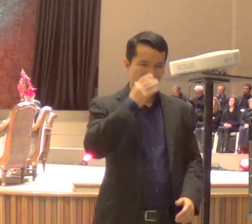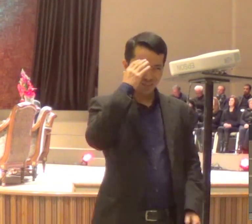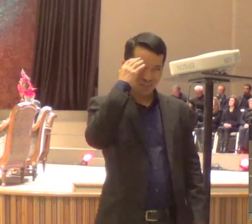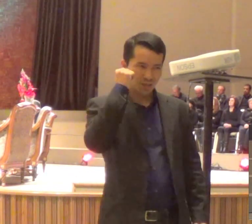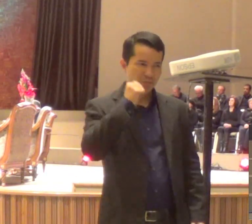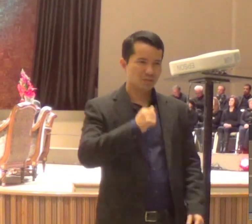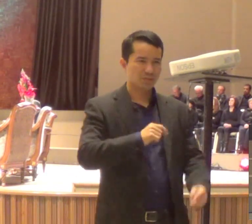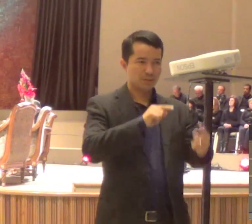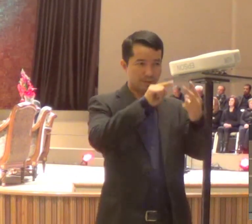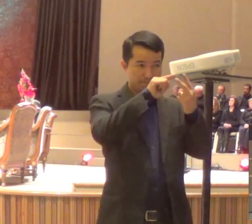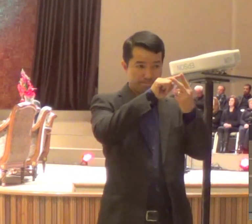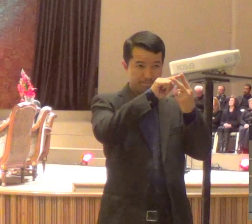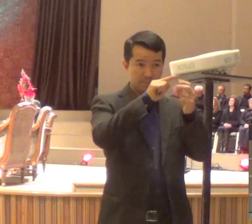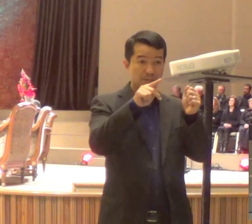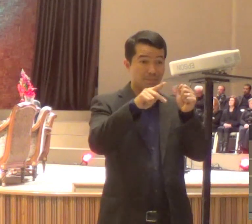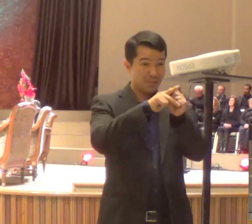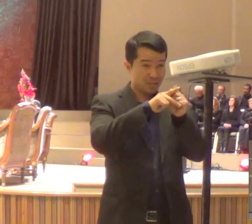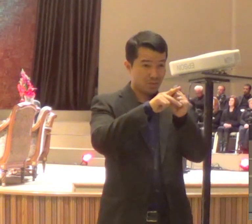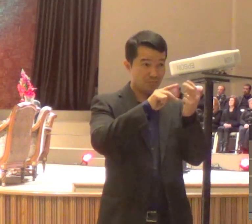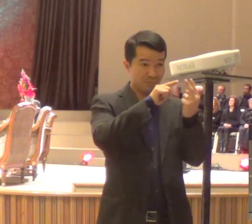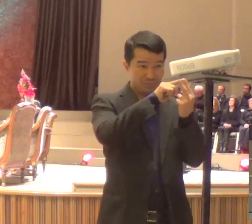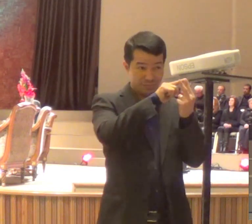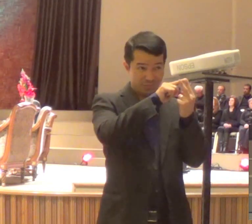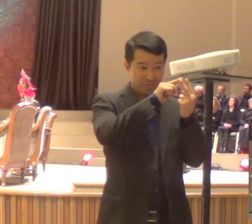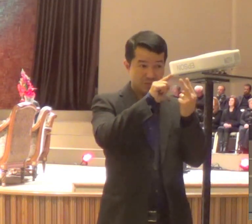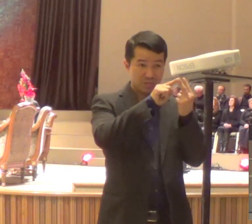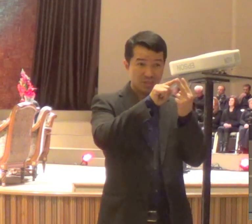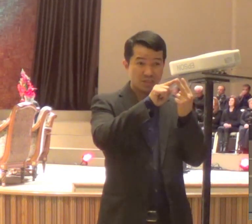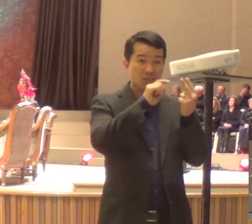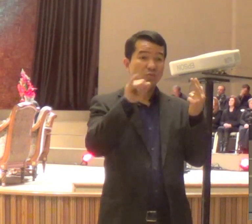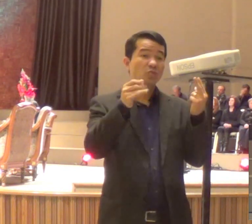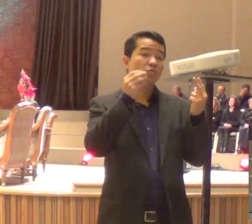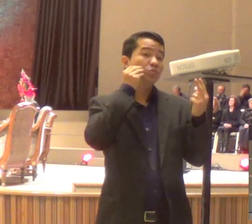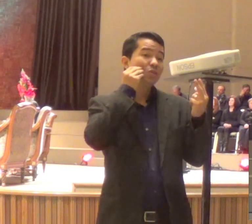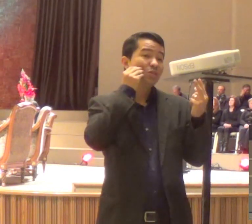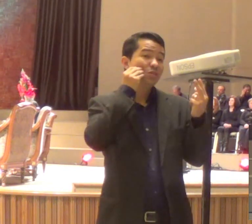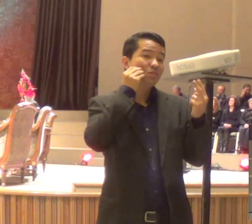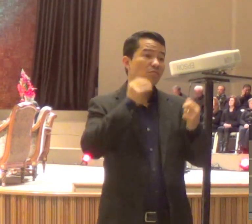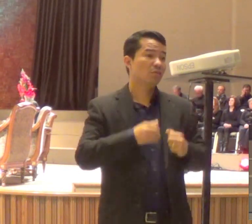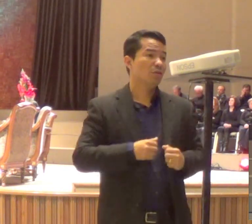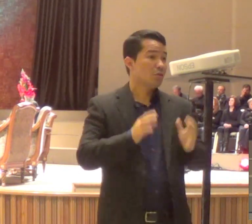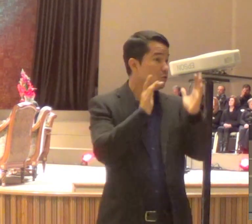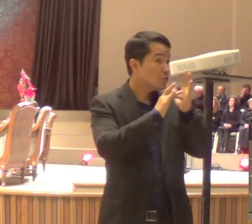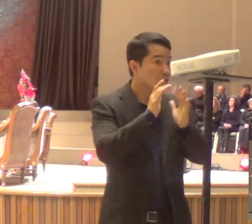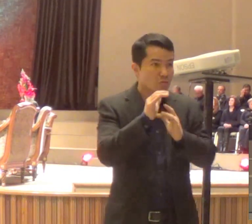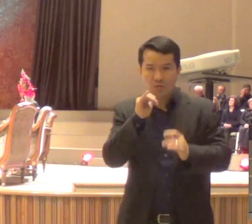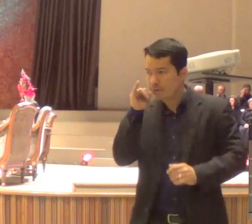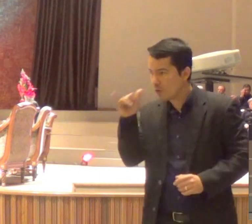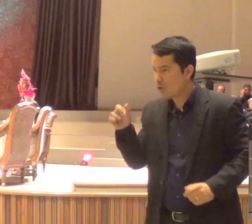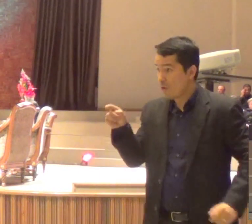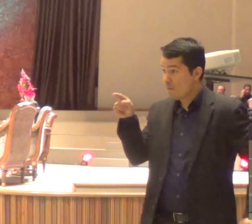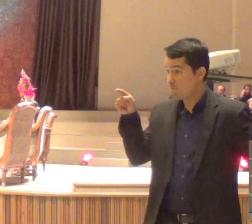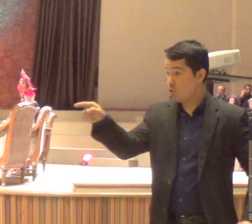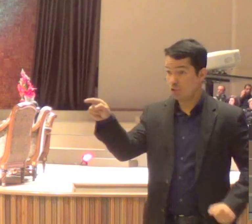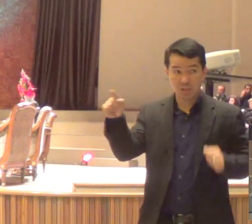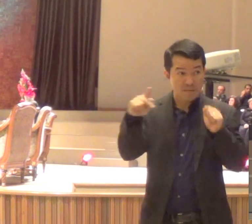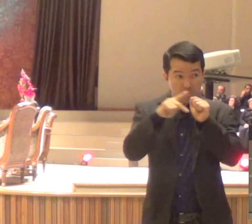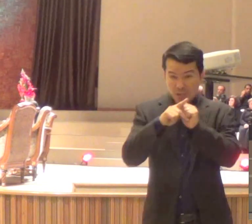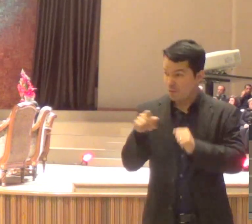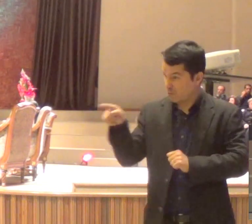porque Jesus olha para Pedro, e diz assim, você vai falhar, e olha, se você ler